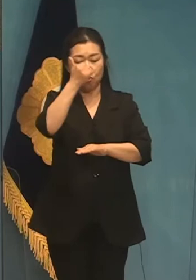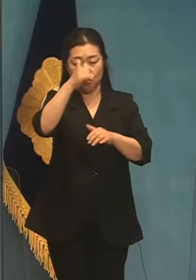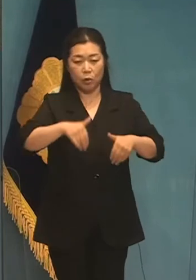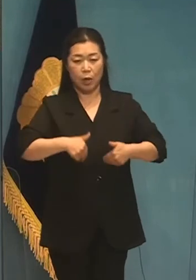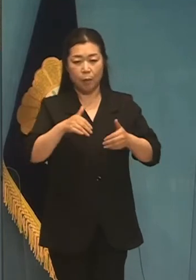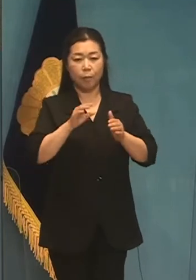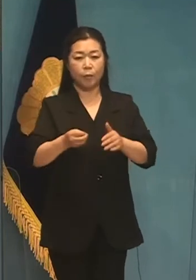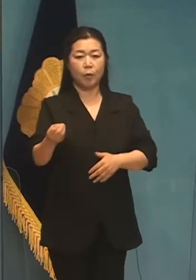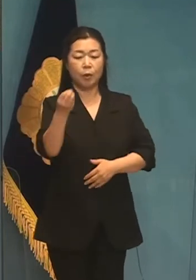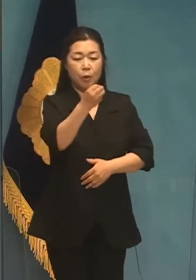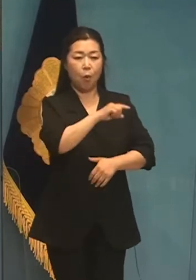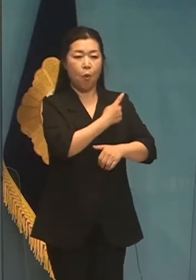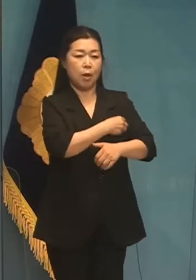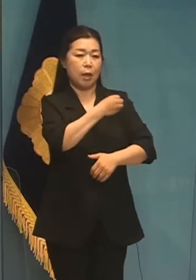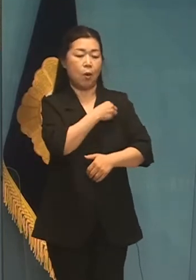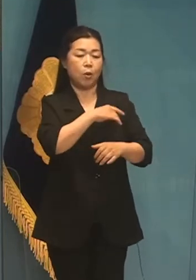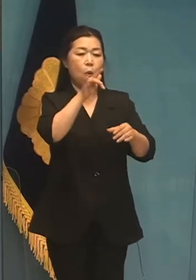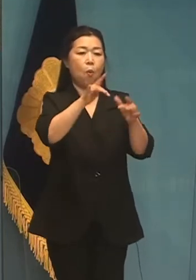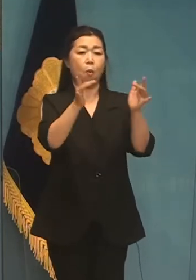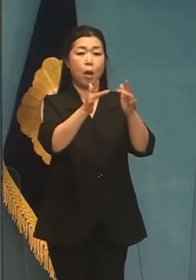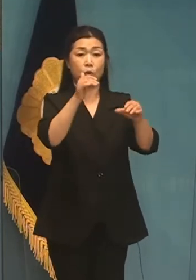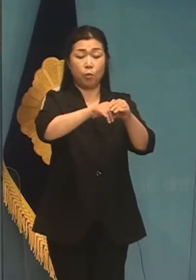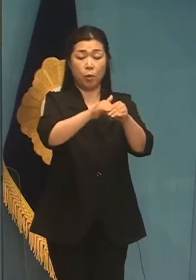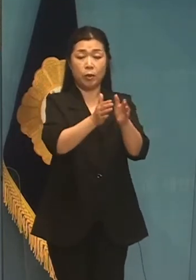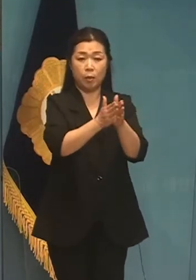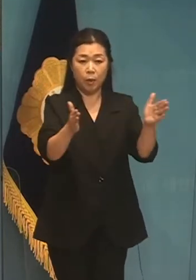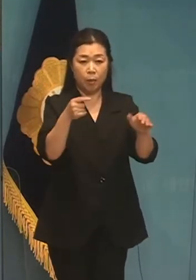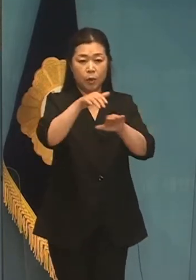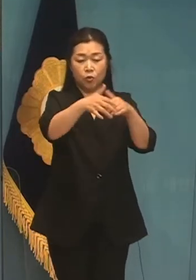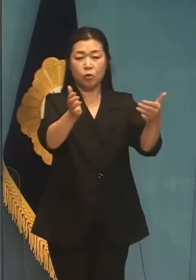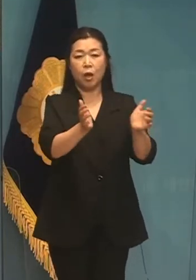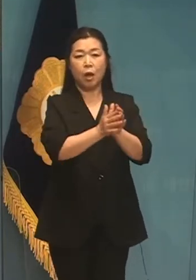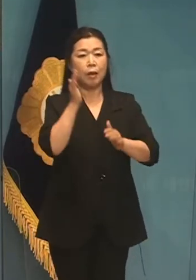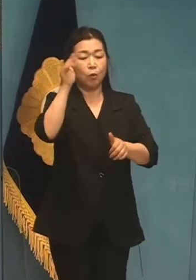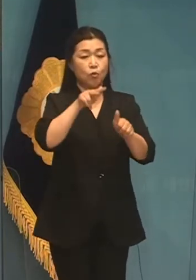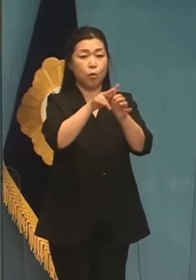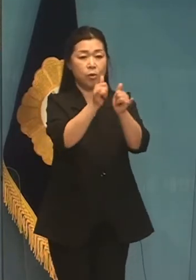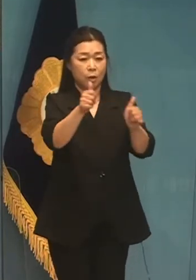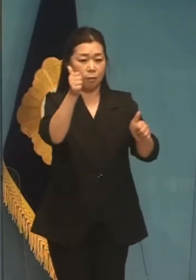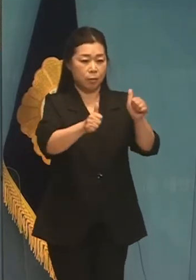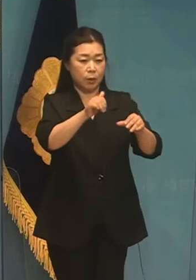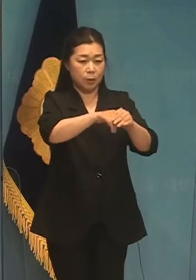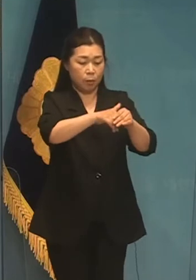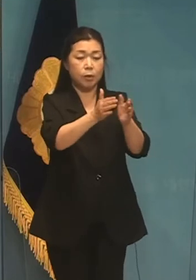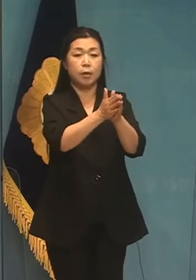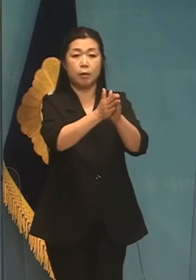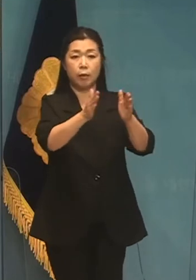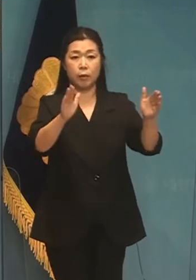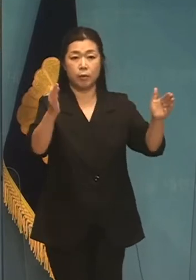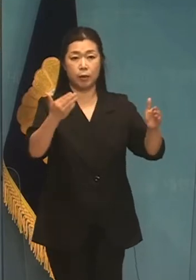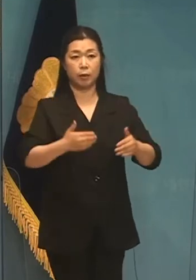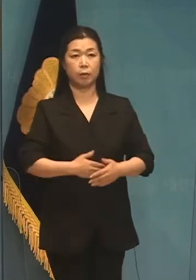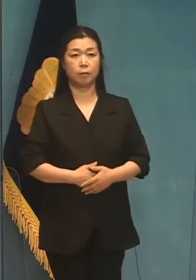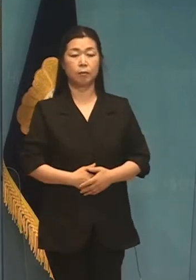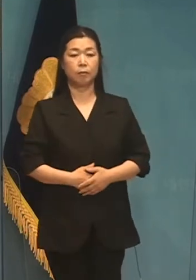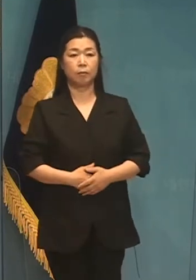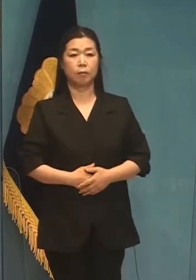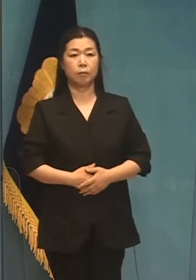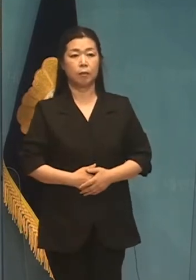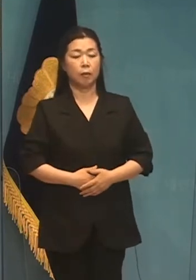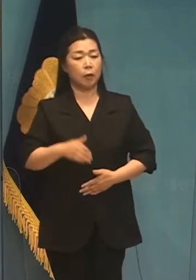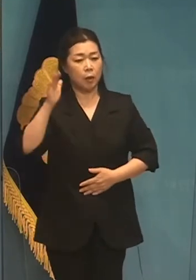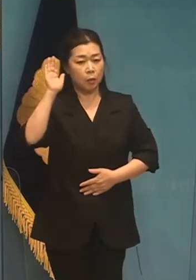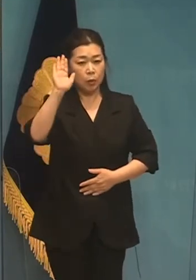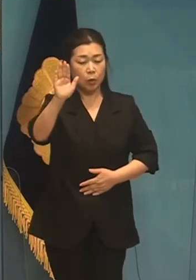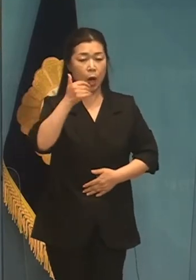권리당원들의 온라인 투표를 시작하고, 더불어민주당 대선 후보 경선 투표가 시작되었습니다. 과연,